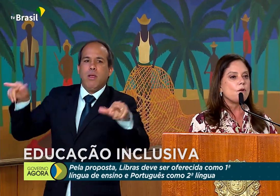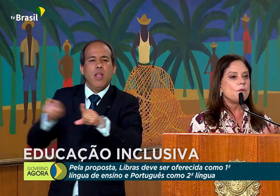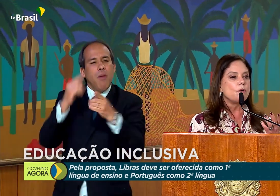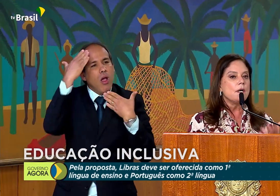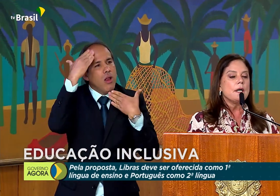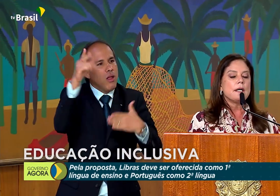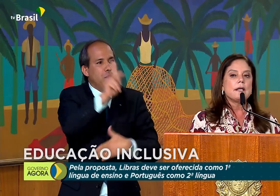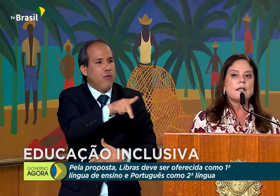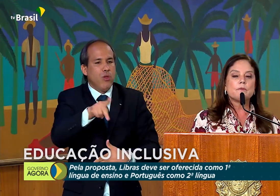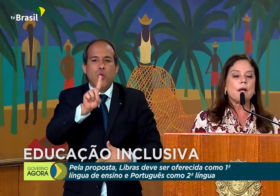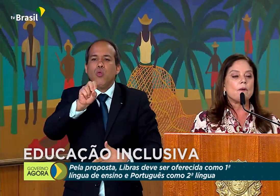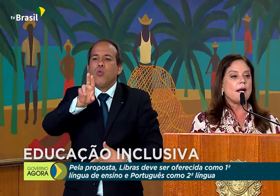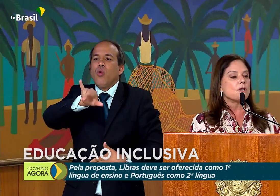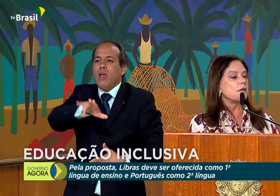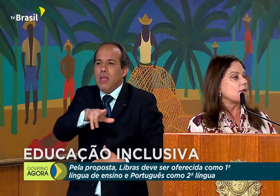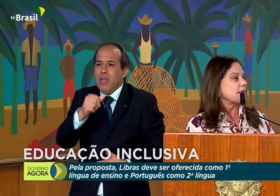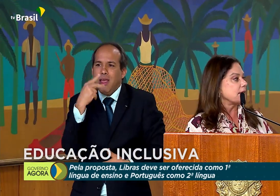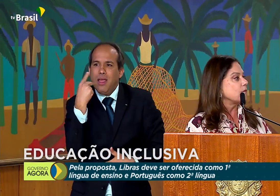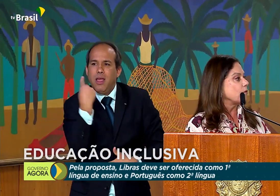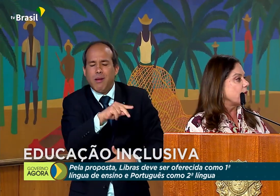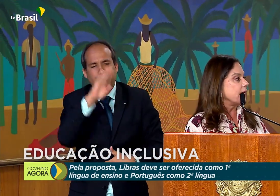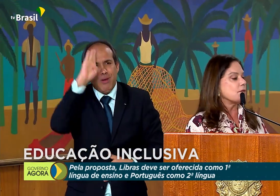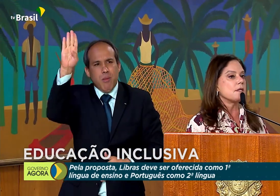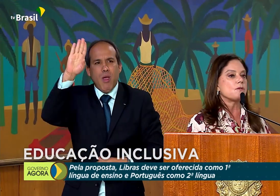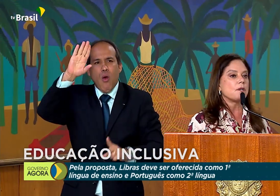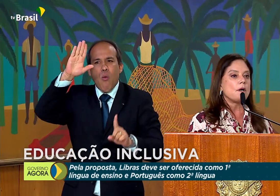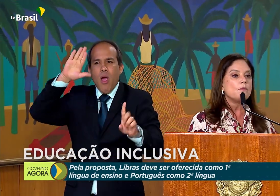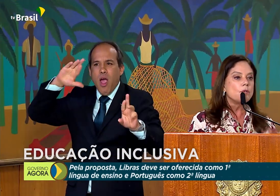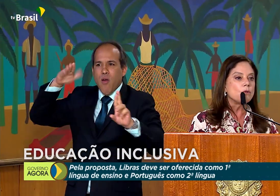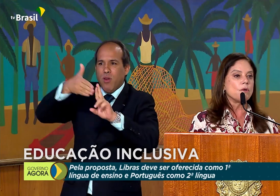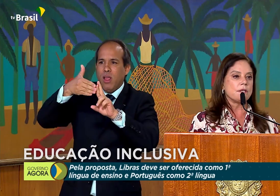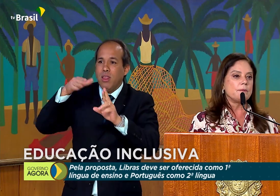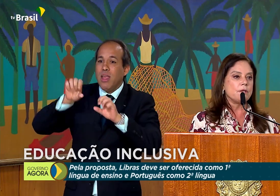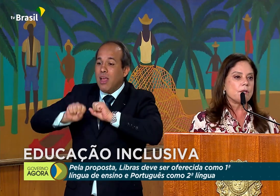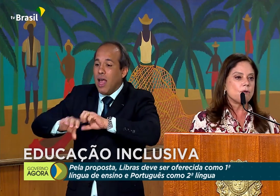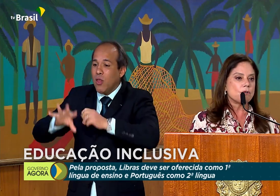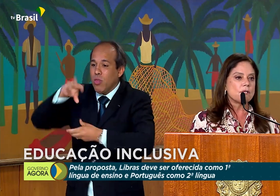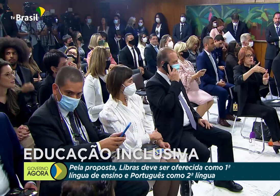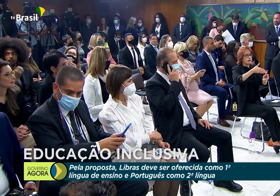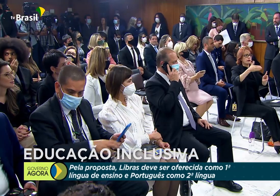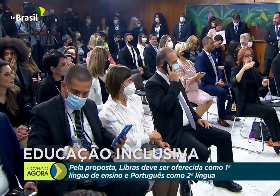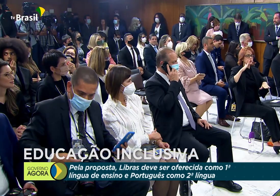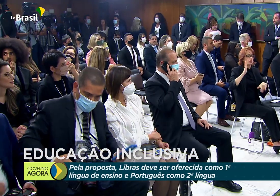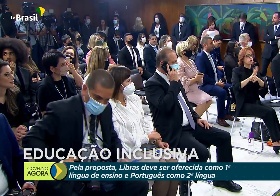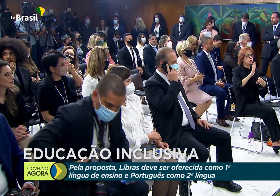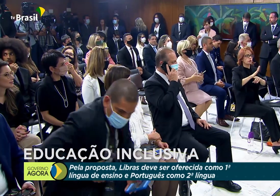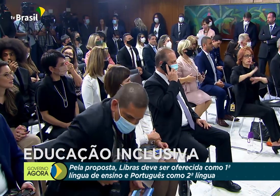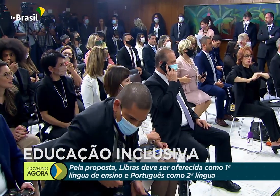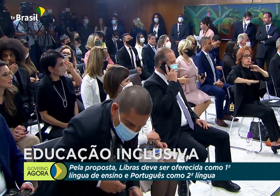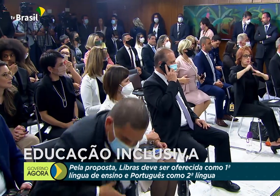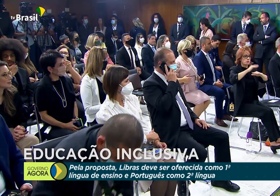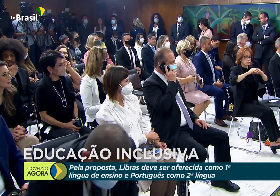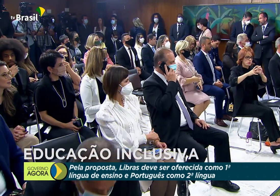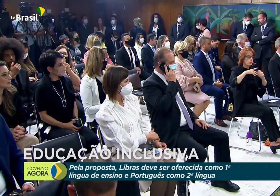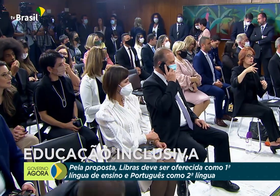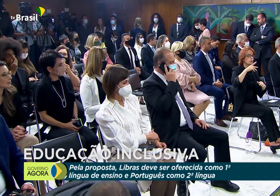que como grande baluarte da educação no Congresso Nacional, muito contribuiu na construção desse projeto, a deputada Soraya